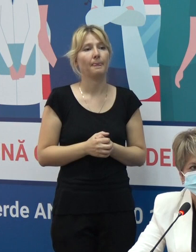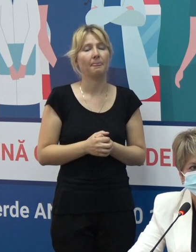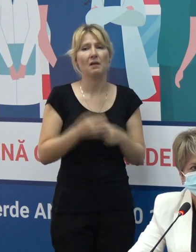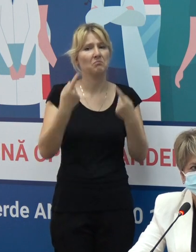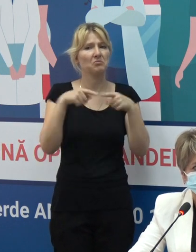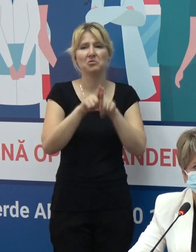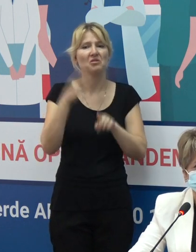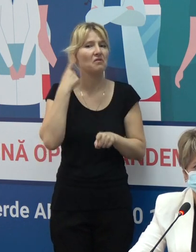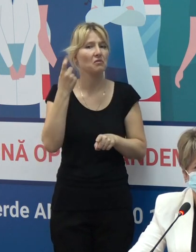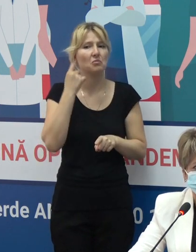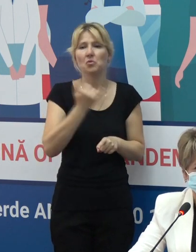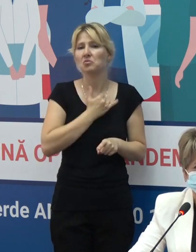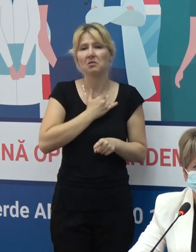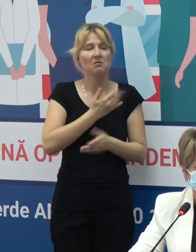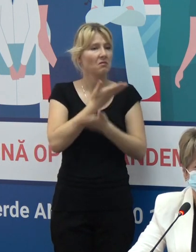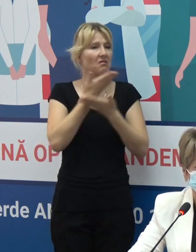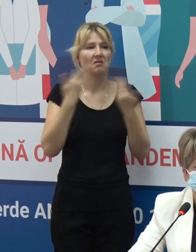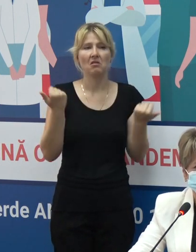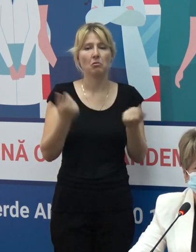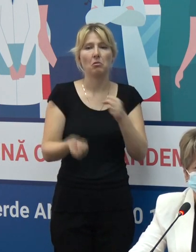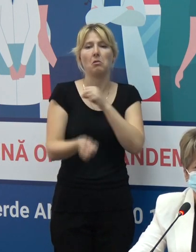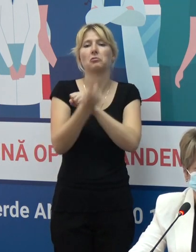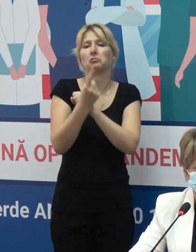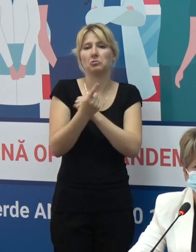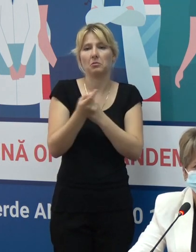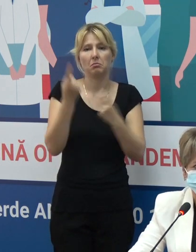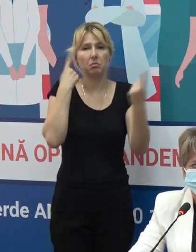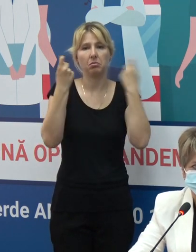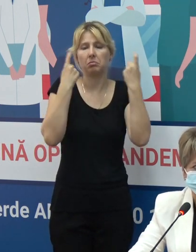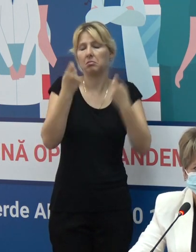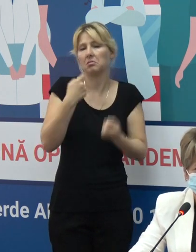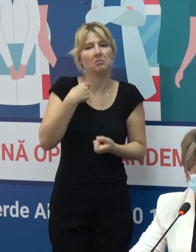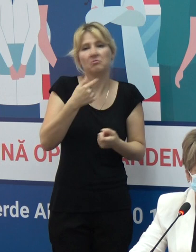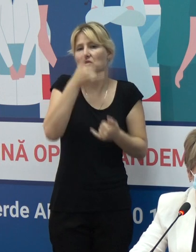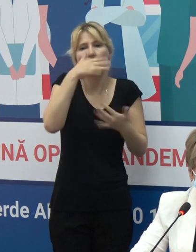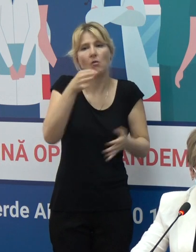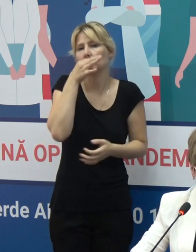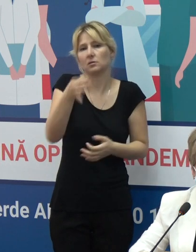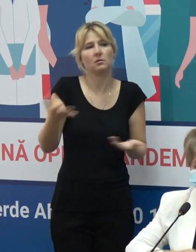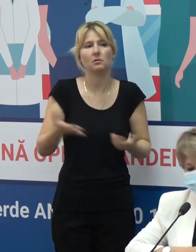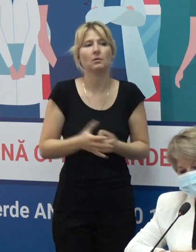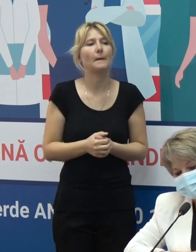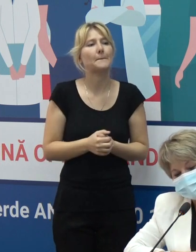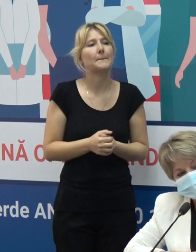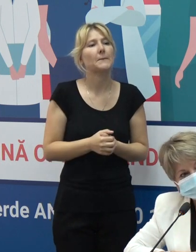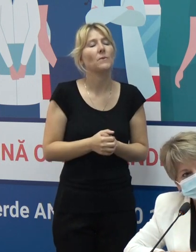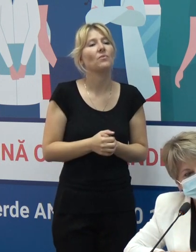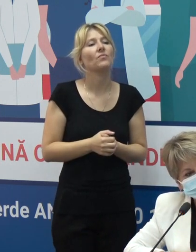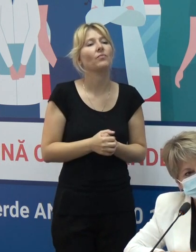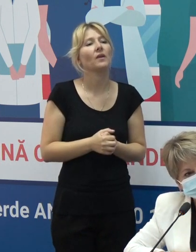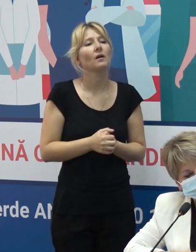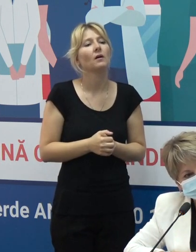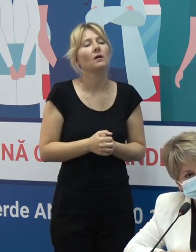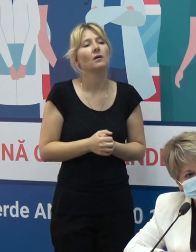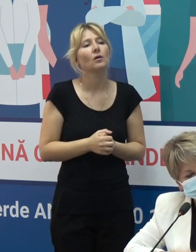Aceste informații noi nu cunoaștem, de unde au apărut ele, nu le pot comenta. Și, încă o